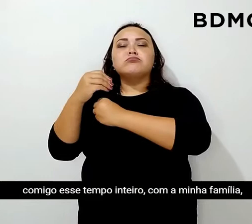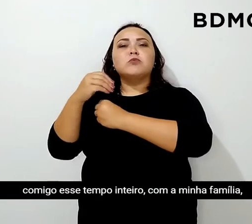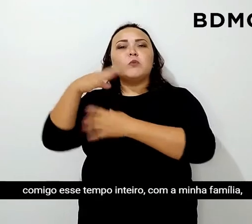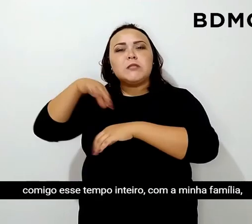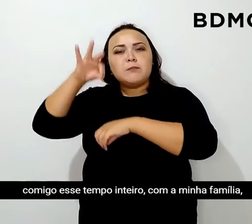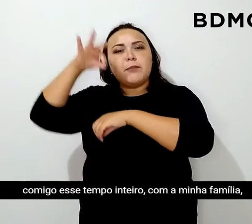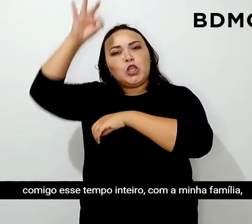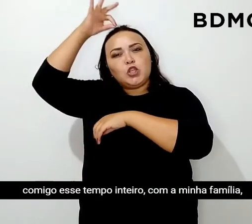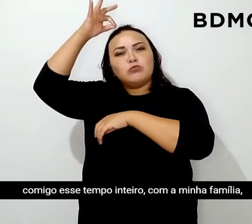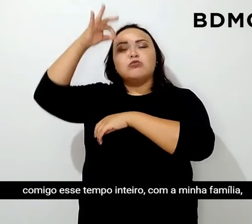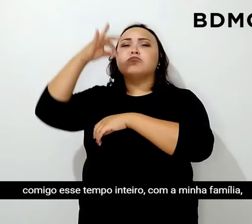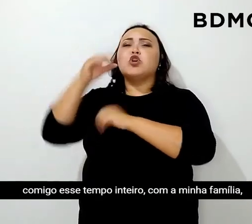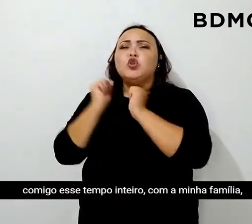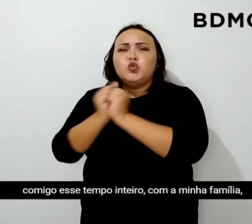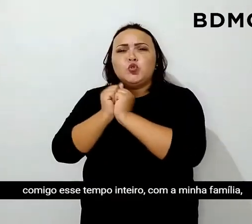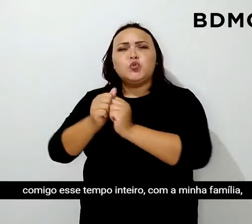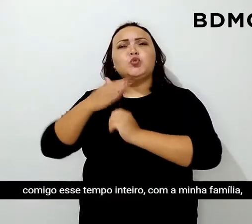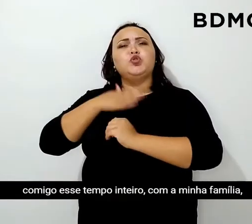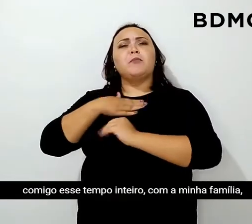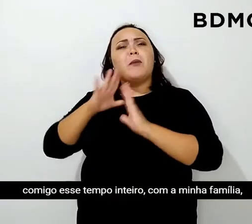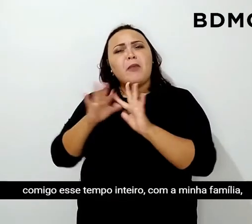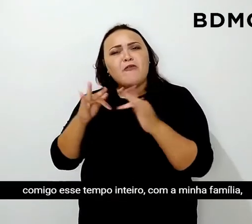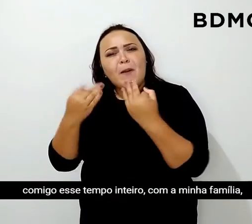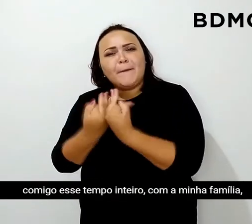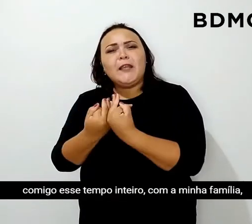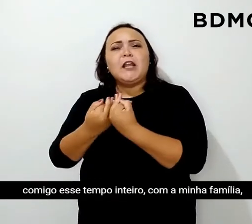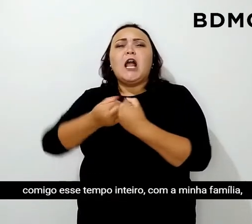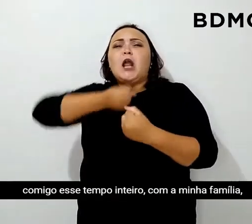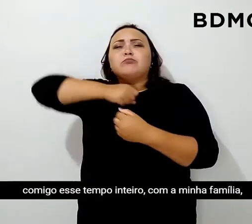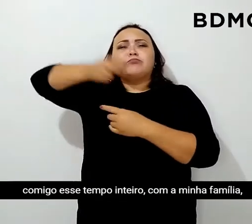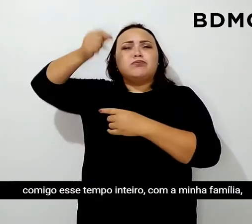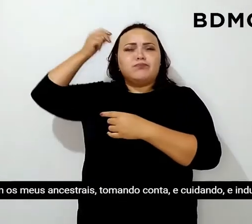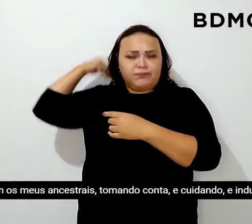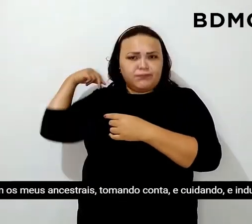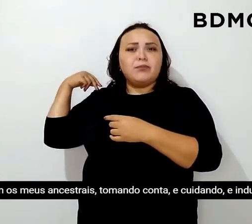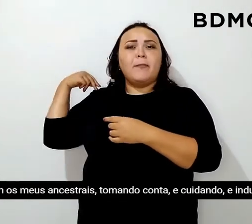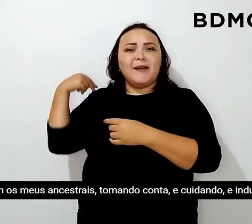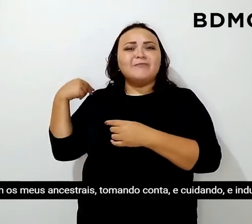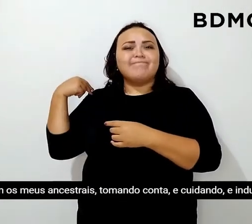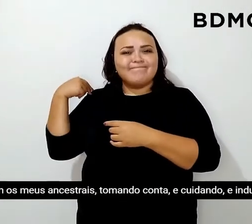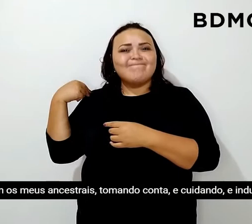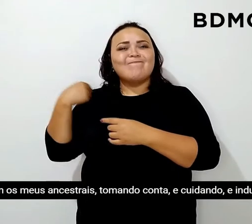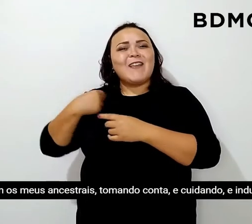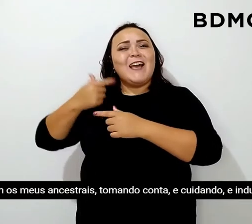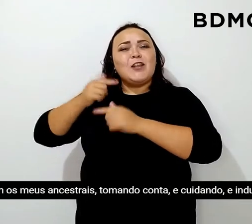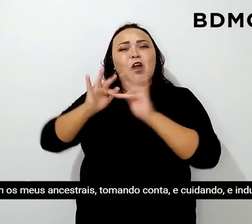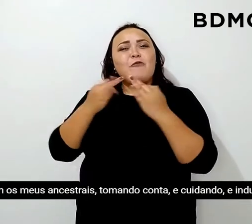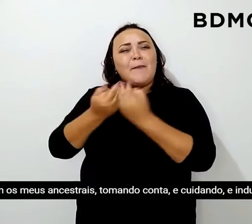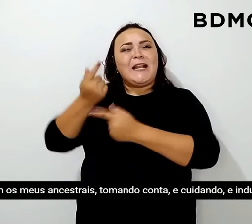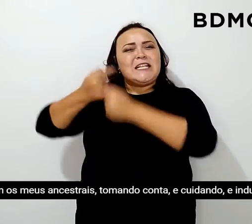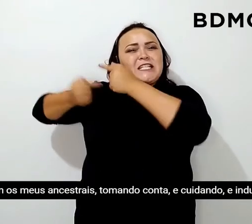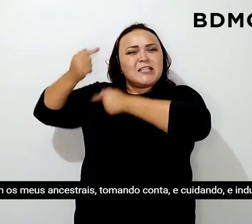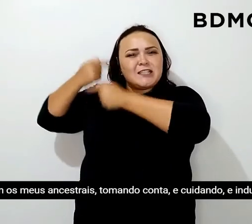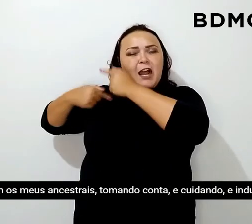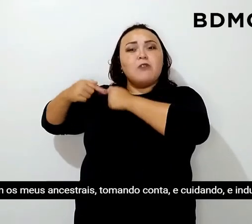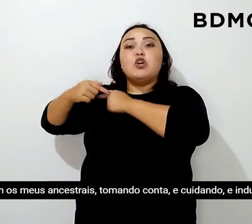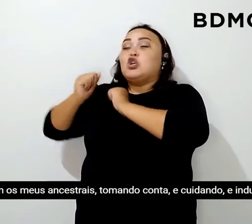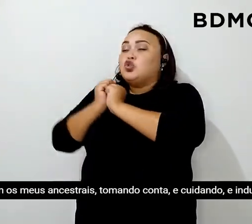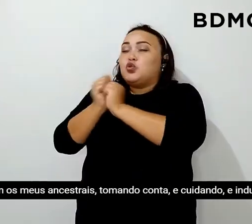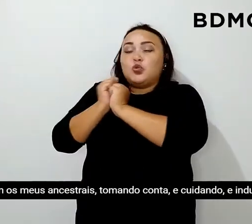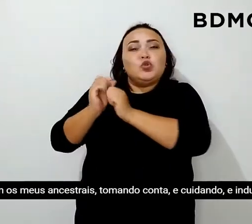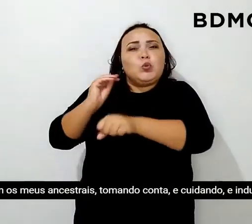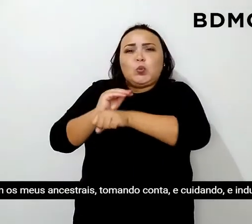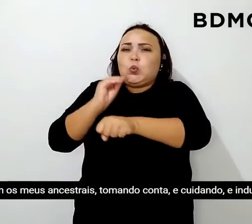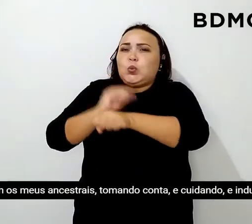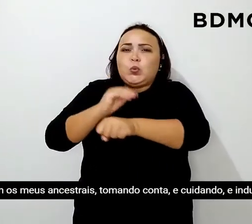esse tempo inteiro com a minha família, com os meus tatas, com os meus ancestrais, tomando conta e